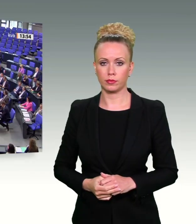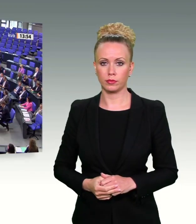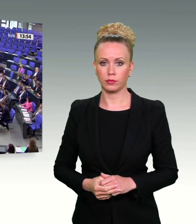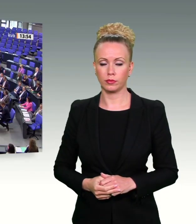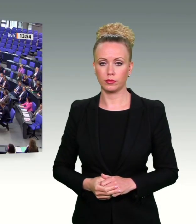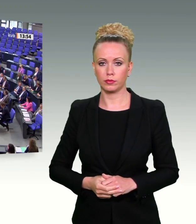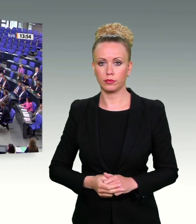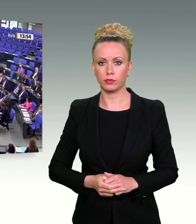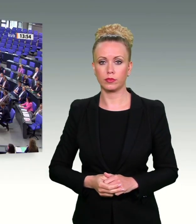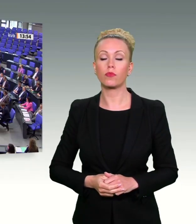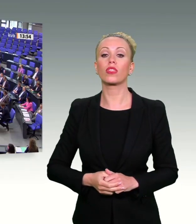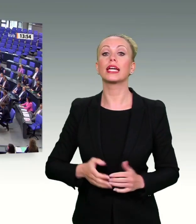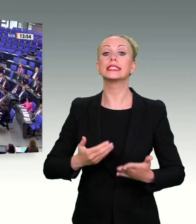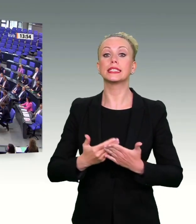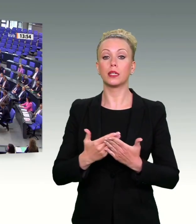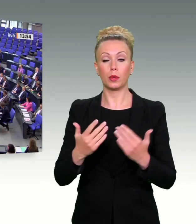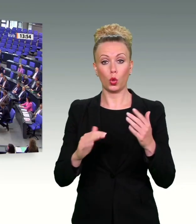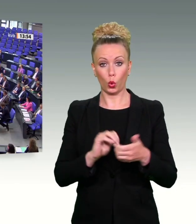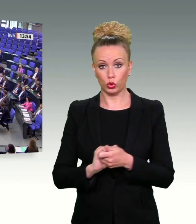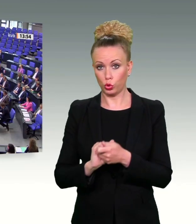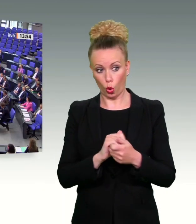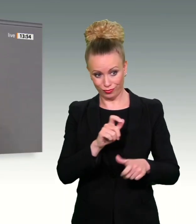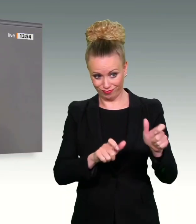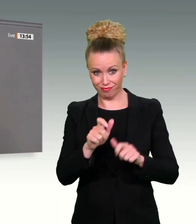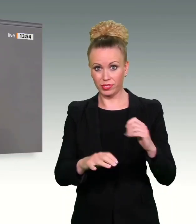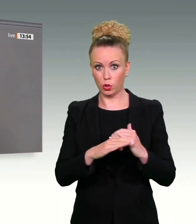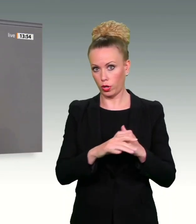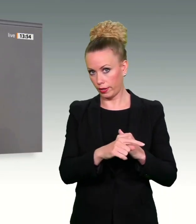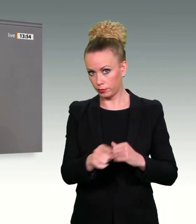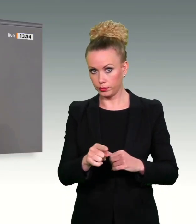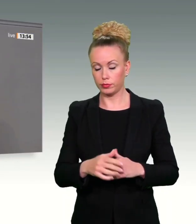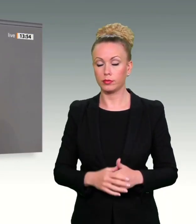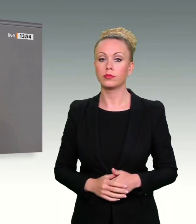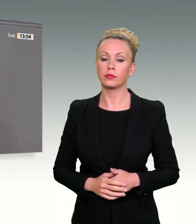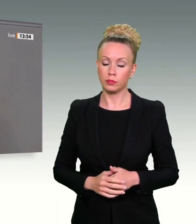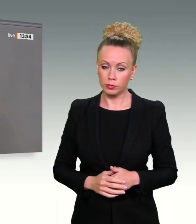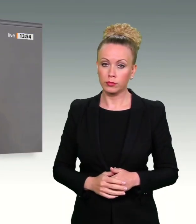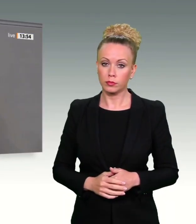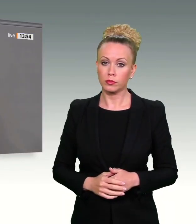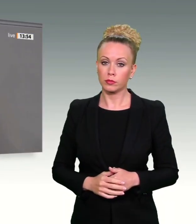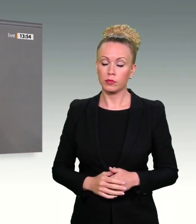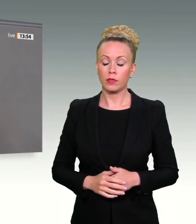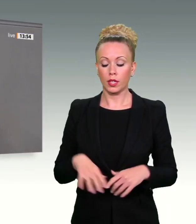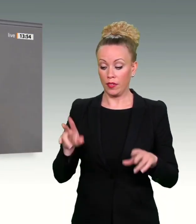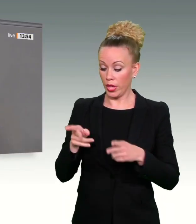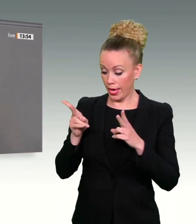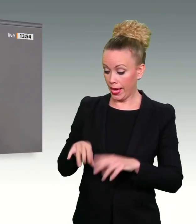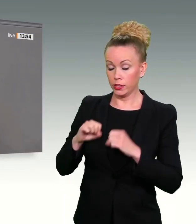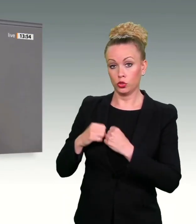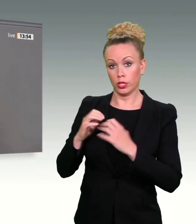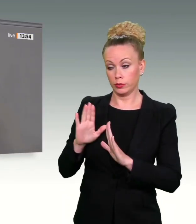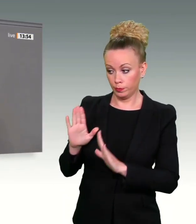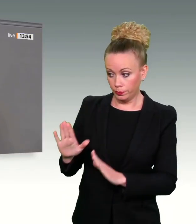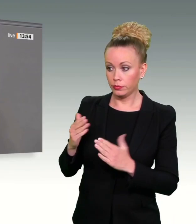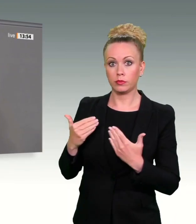Liebe Kolleginnen und Kollegen der Union, statt mal das eigene Verhältnis zum Rechtsstaat zu reflektieren, stellen Sie sich heute allen